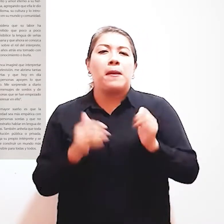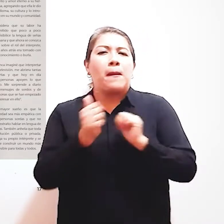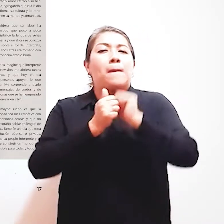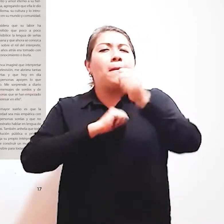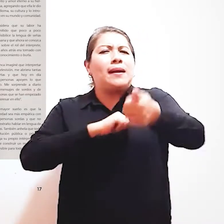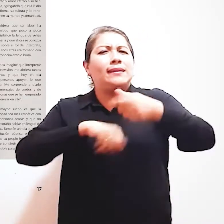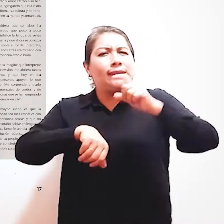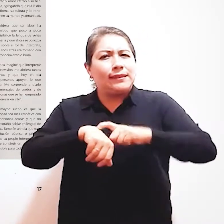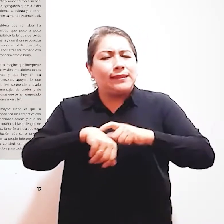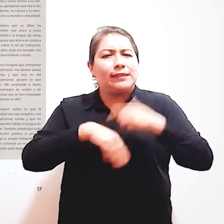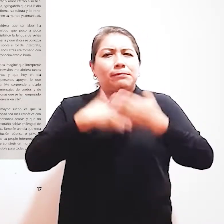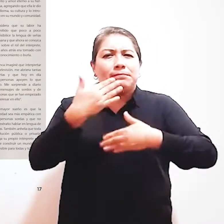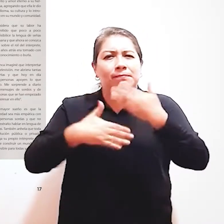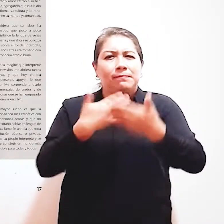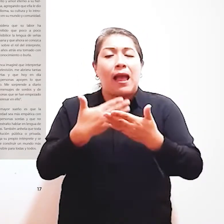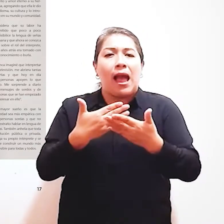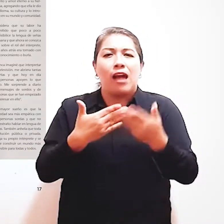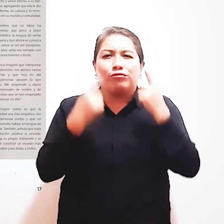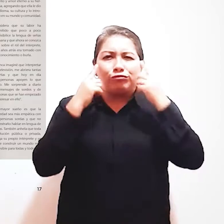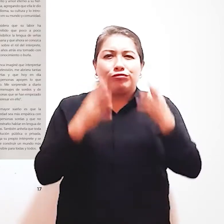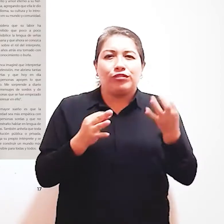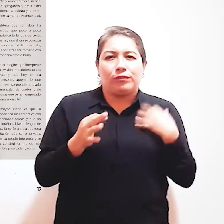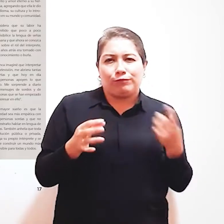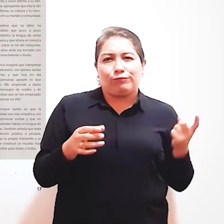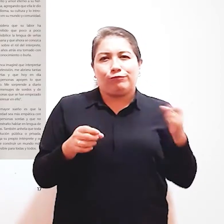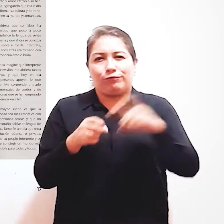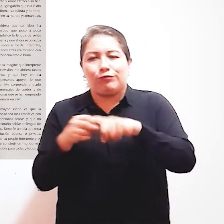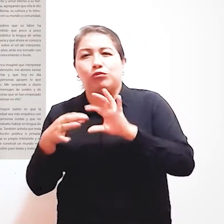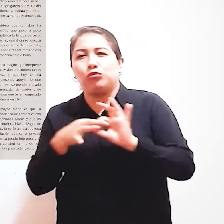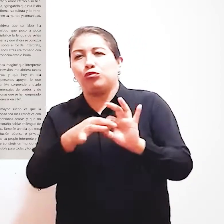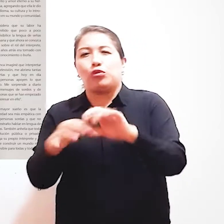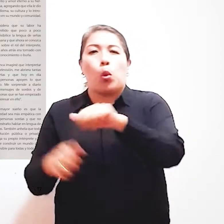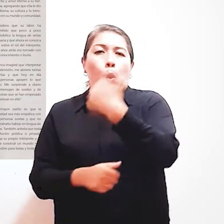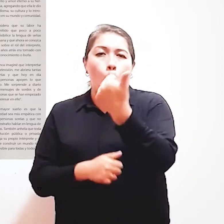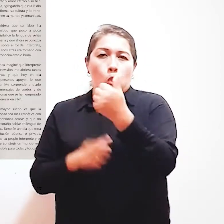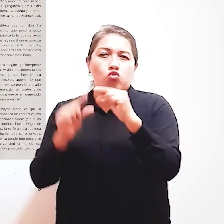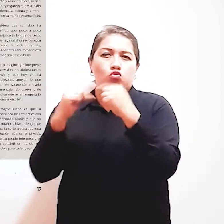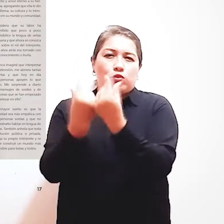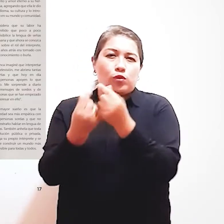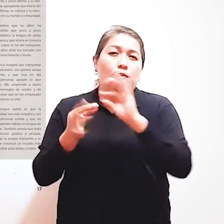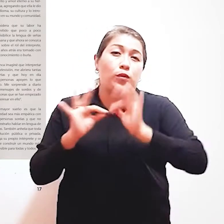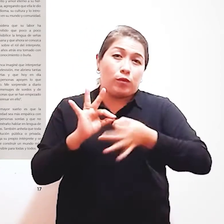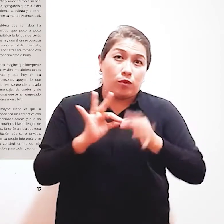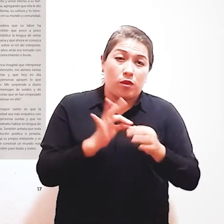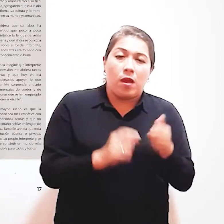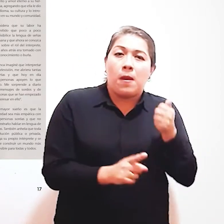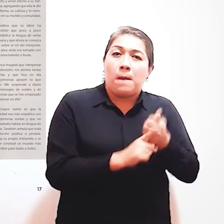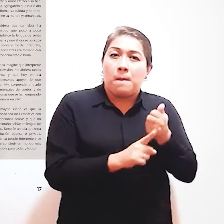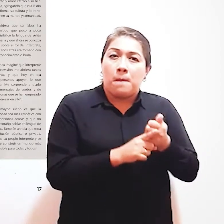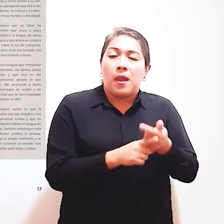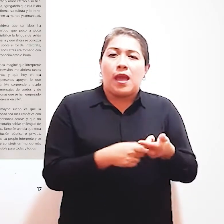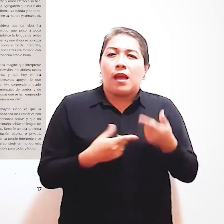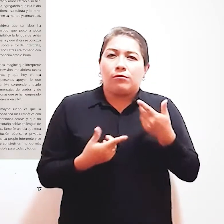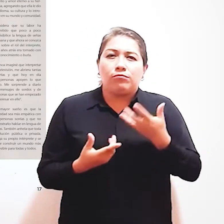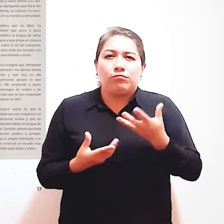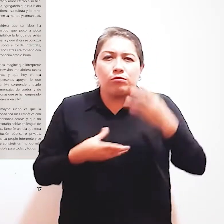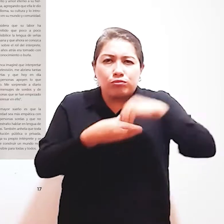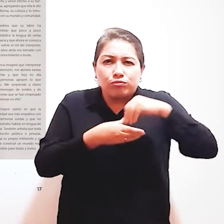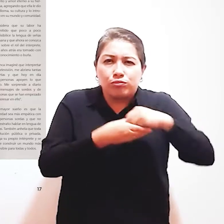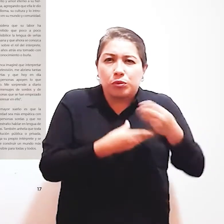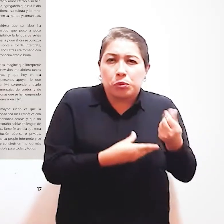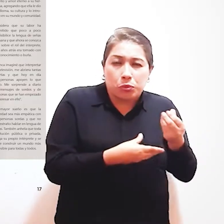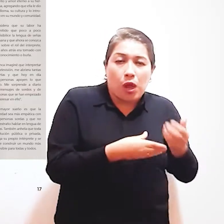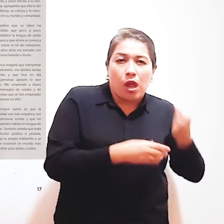Pasó el tiempo Y decidió unirse a otros intérpretes Para alcanzar la profesionalización Y con sus propios recursos